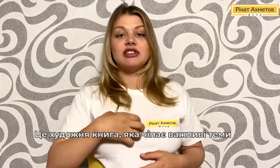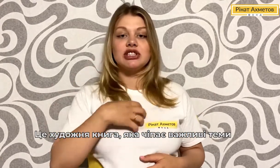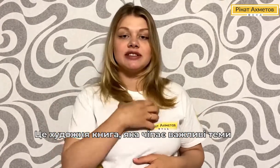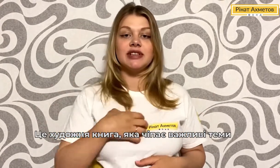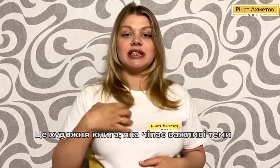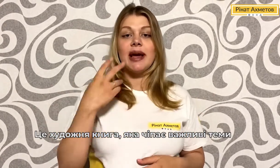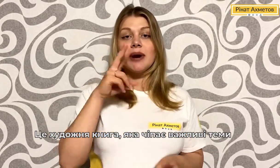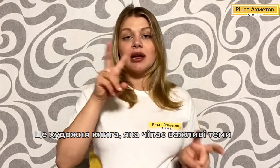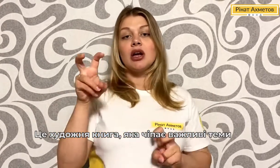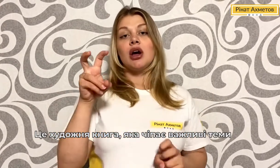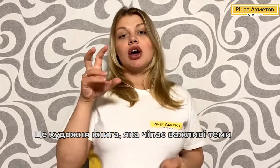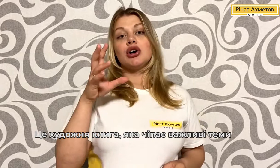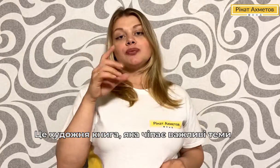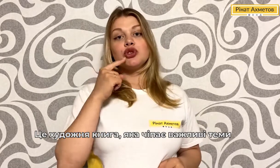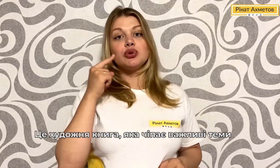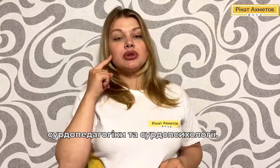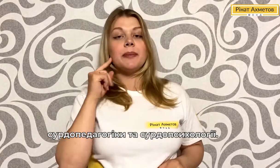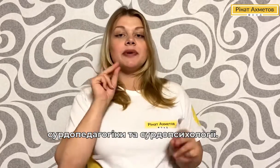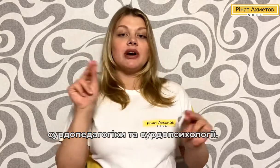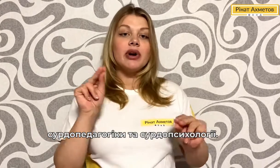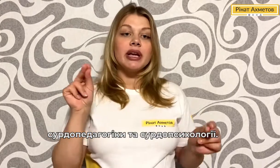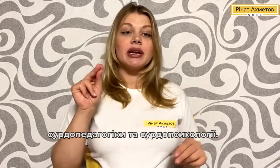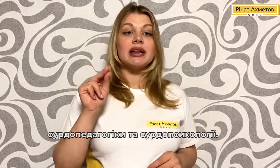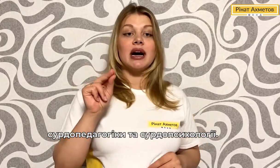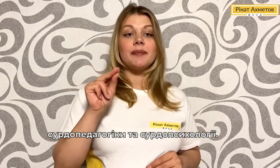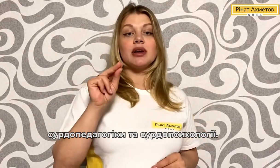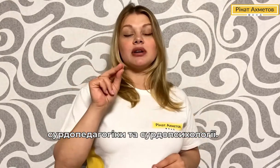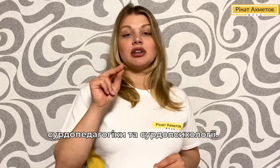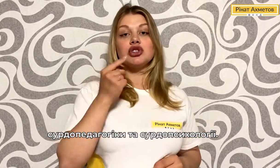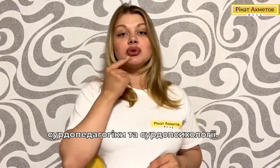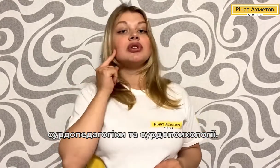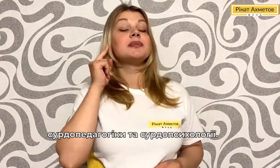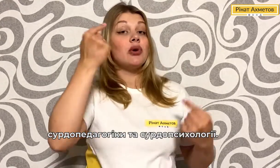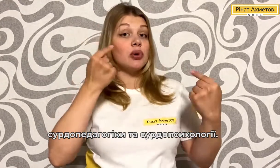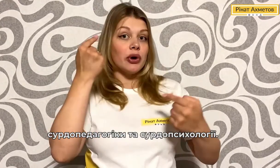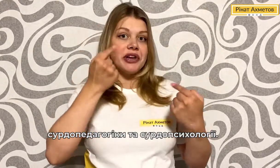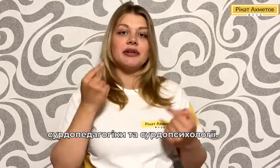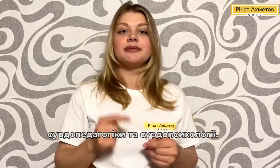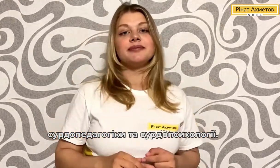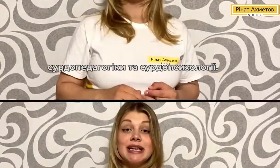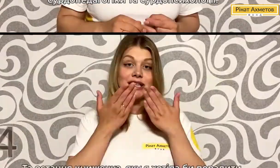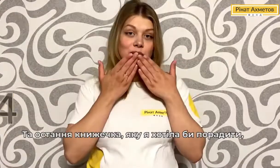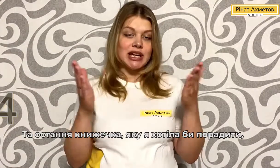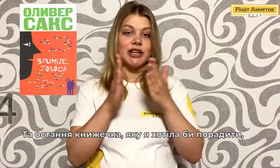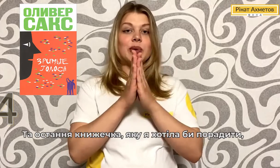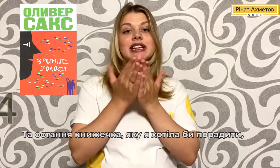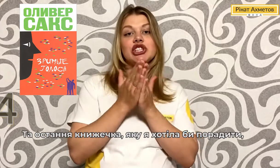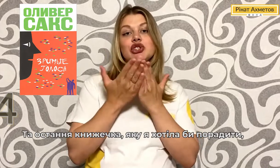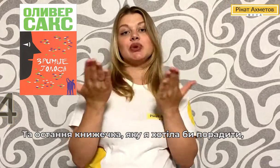важливі теми сурдопедагогіки та сурдопсихології. Та останню книжечку,